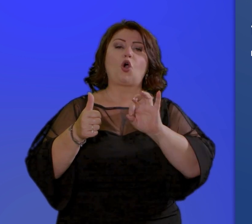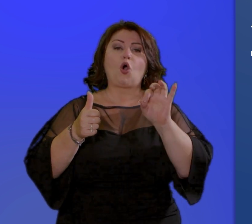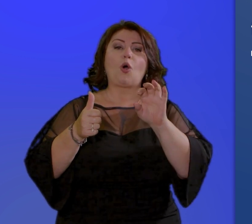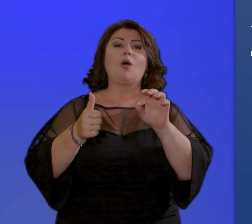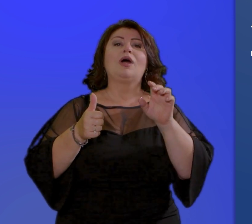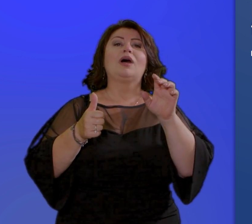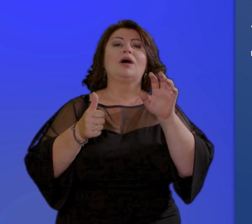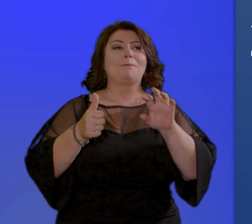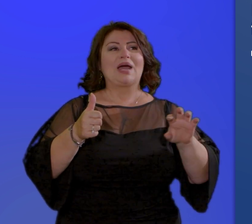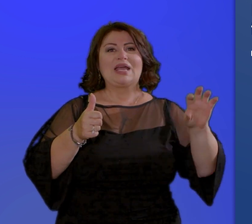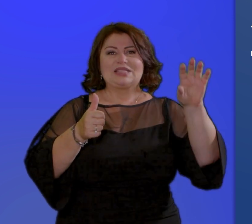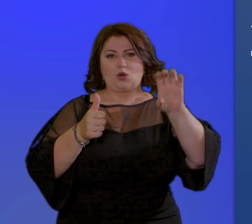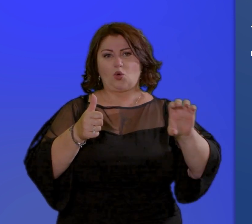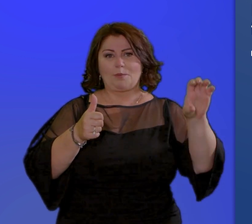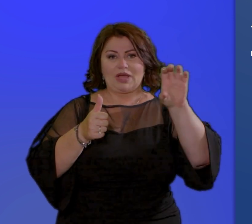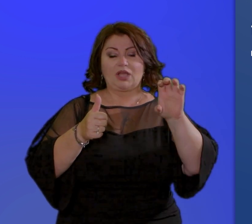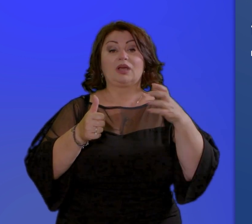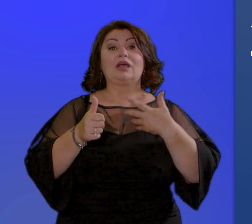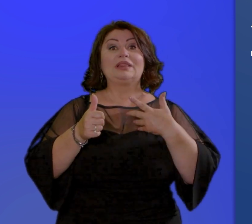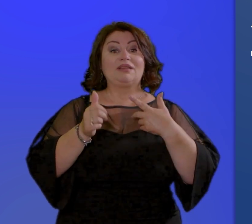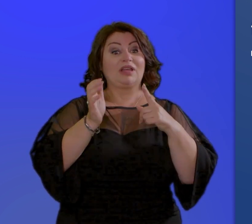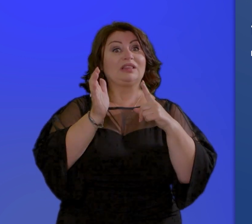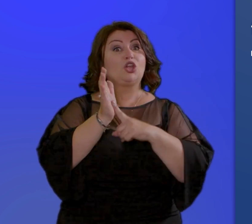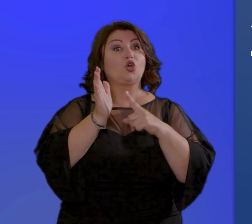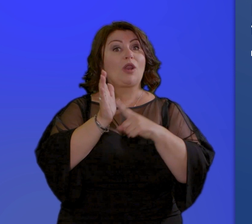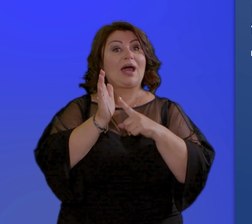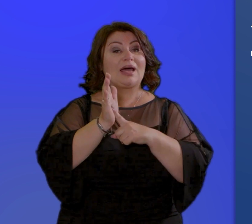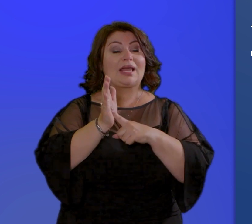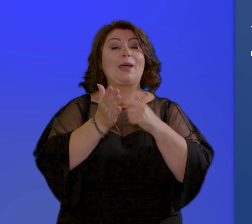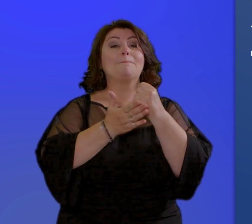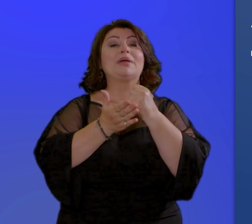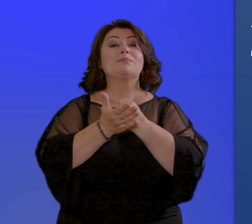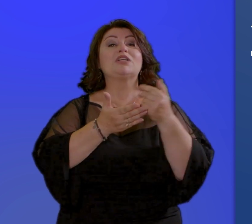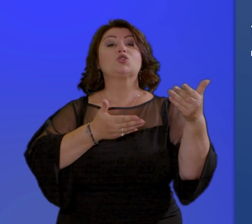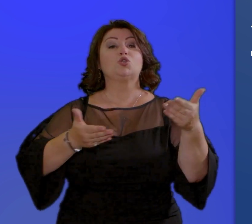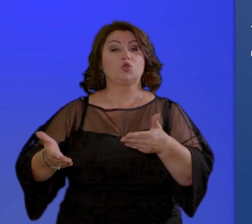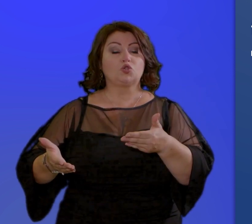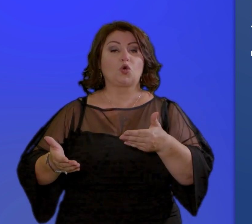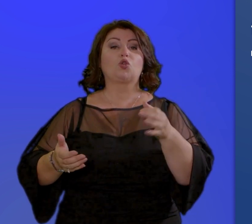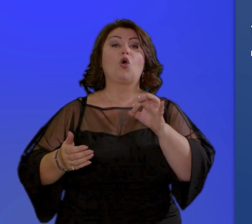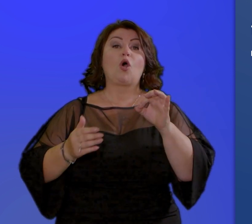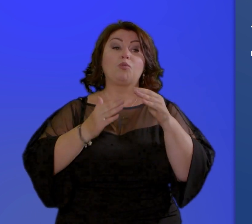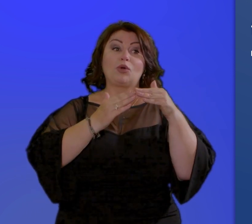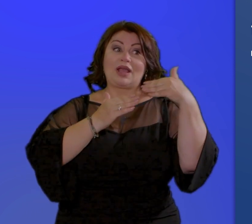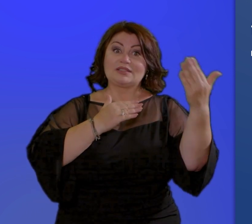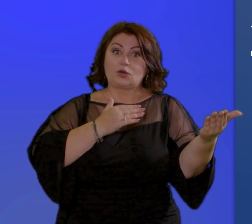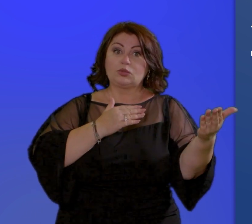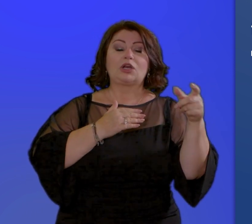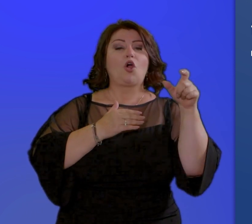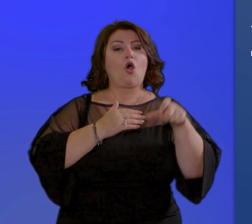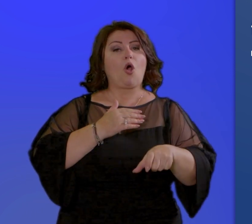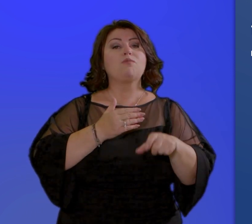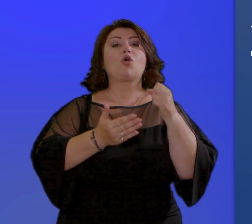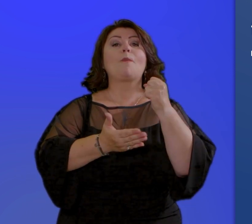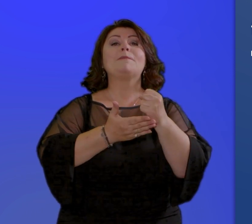titolare del diritto di soggiorno cittadino extracomunitario in possesso del permesso di soggiorno di lungo